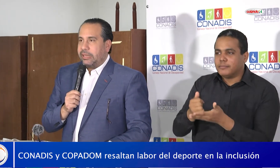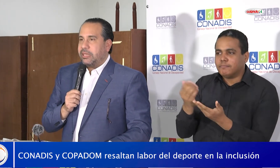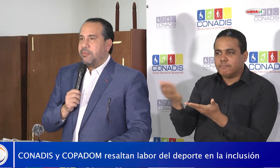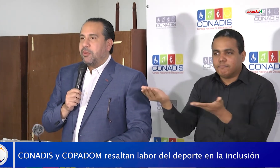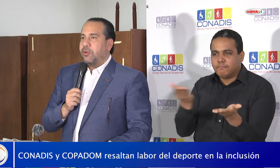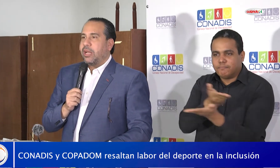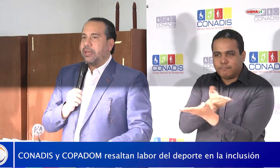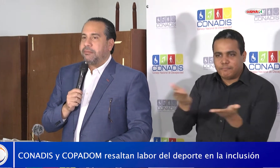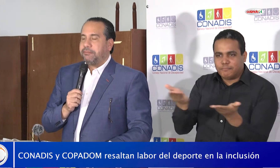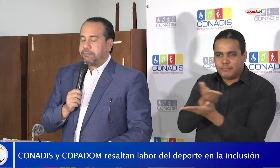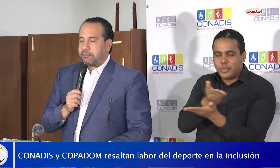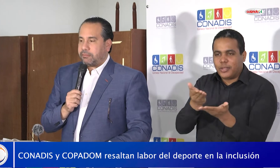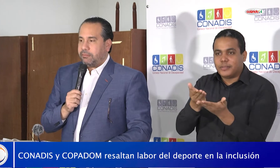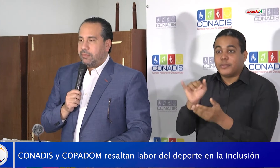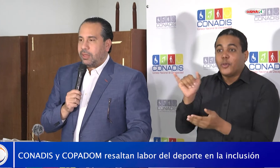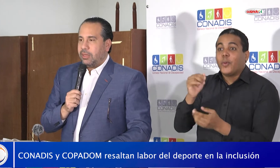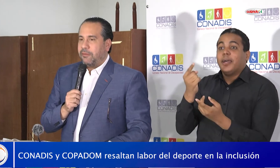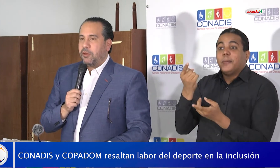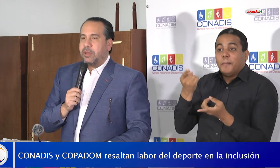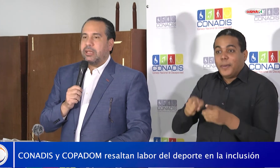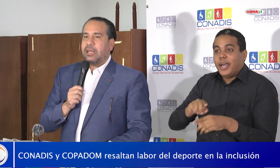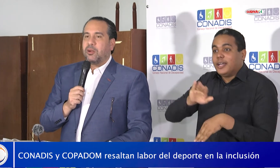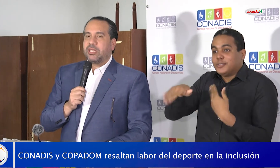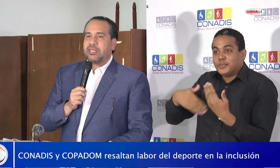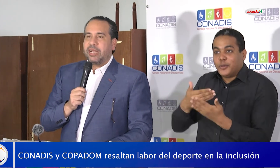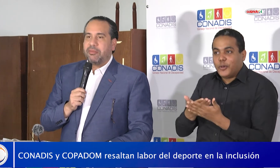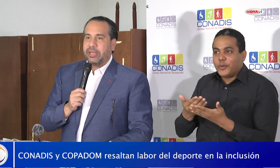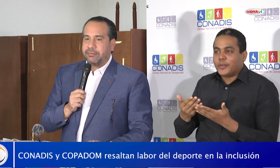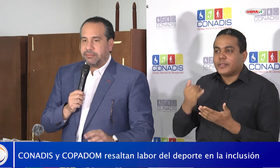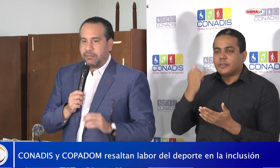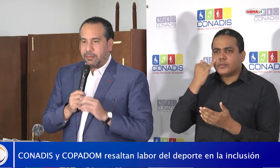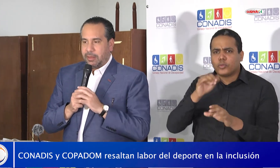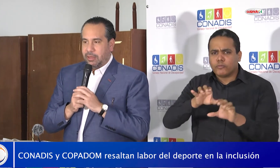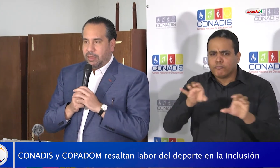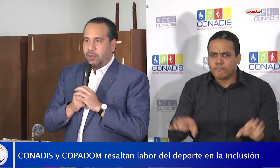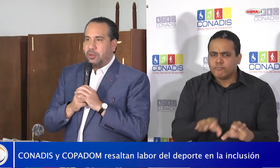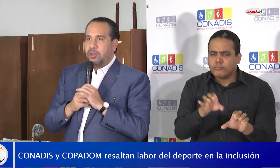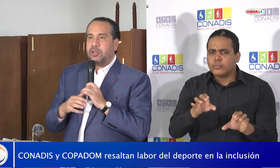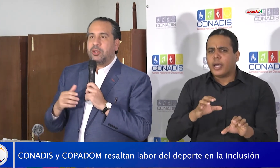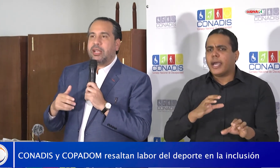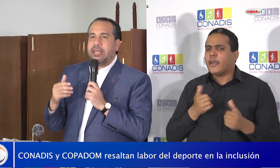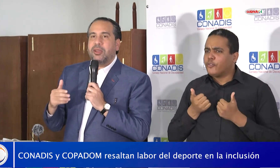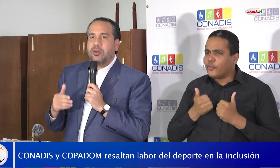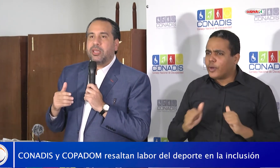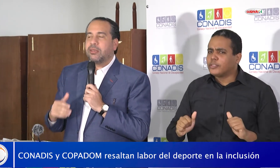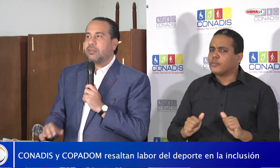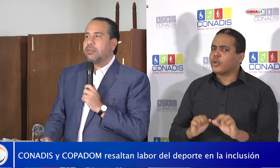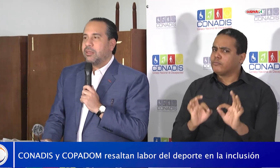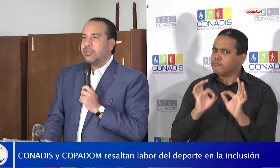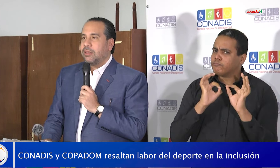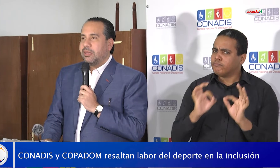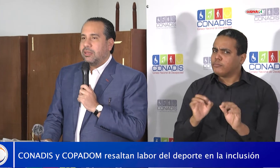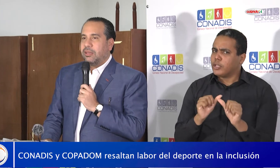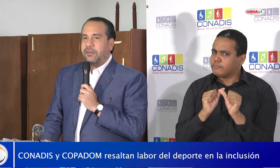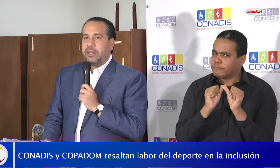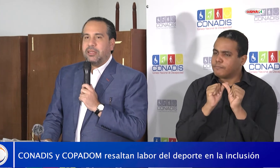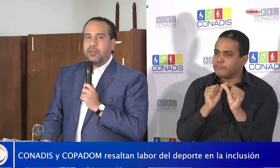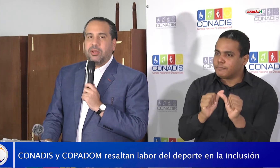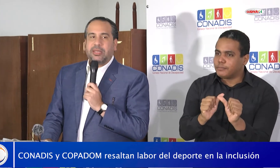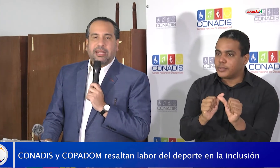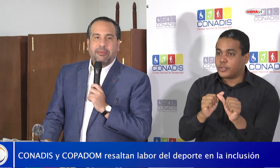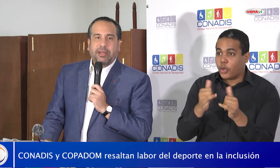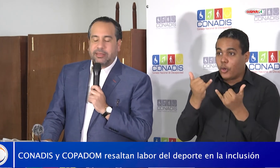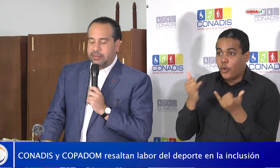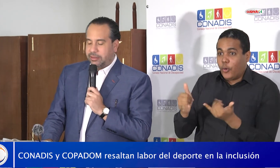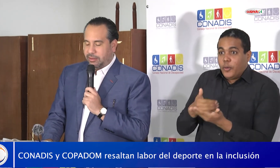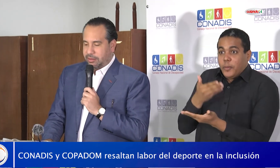hay que siempre buscar la forma de que las cosas se hagan bien. Y cuando yo estoy aquí hoy, de frente